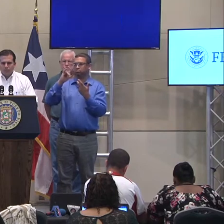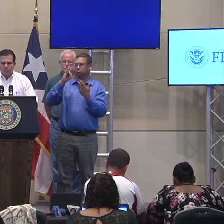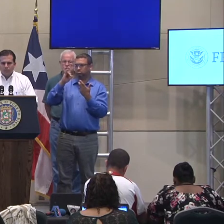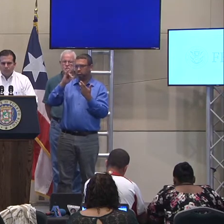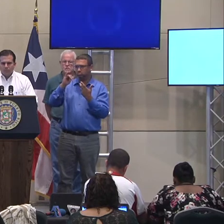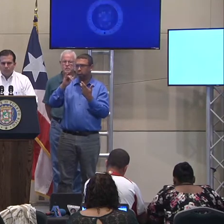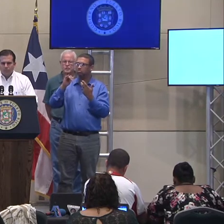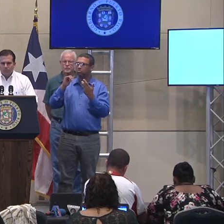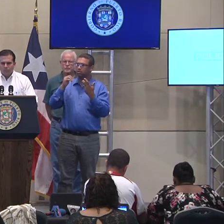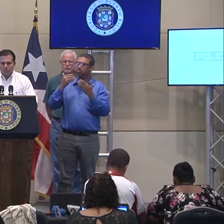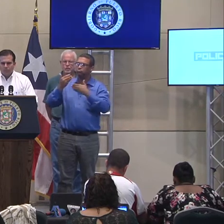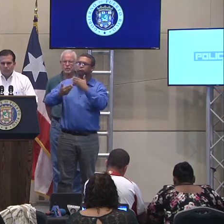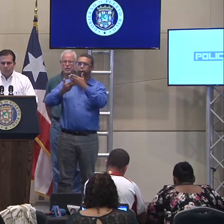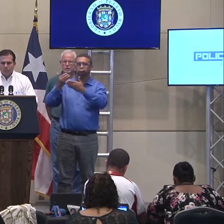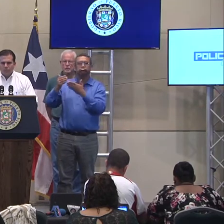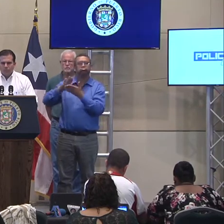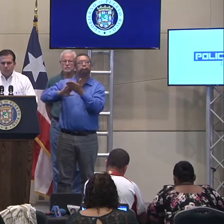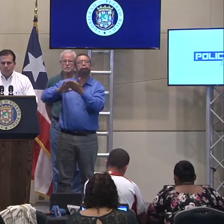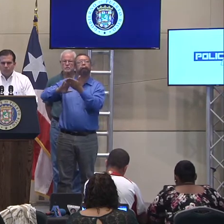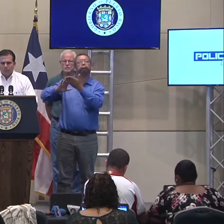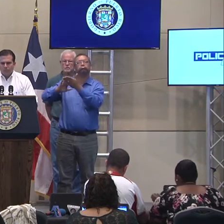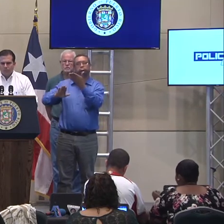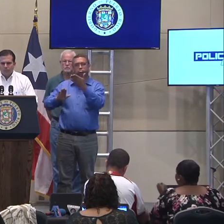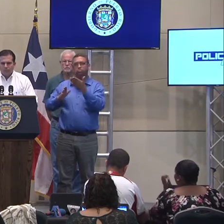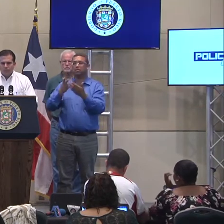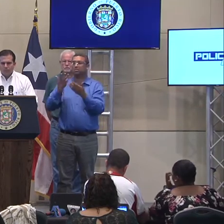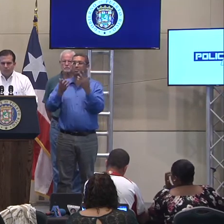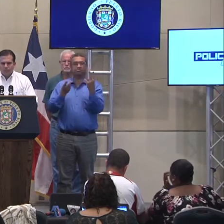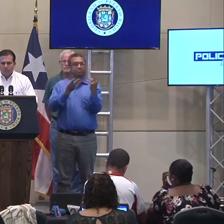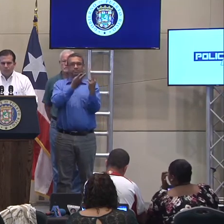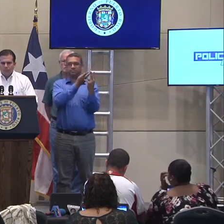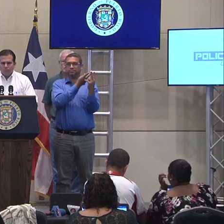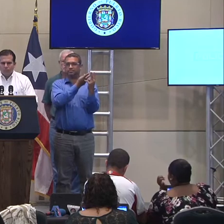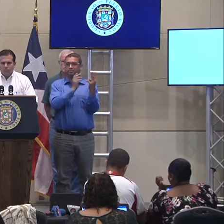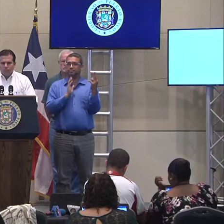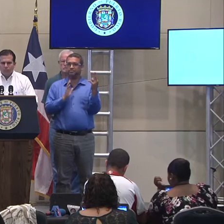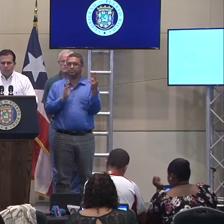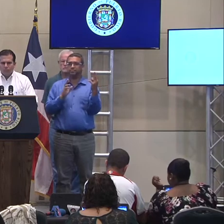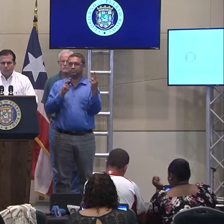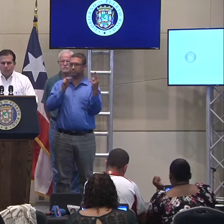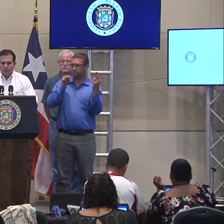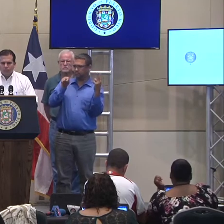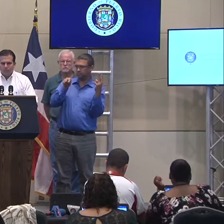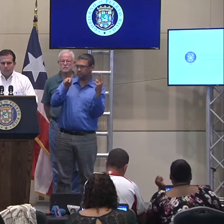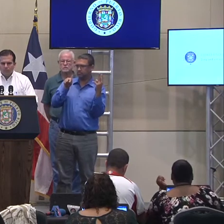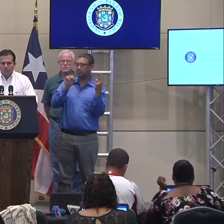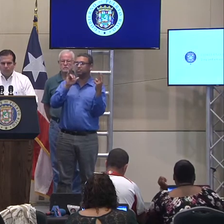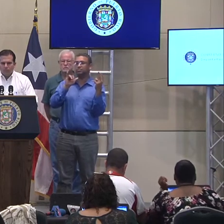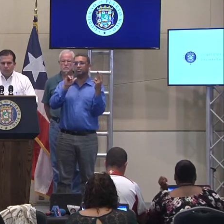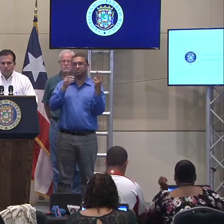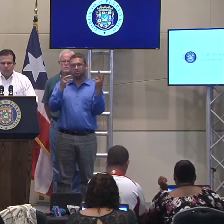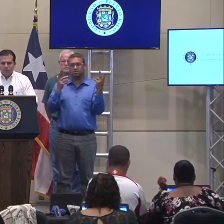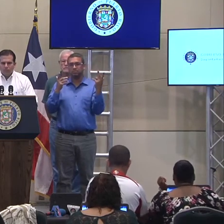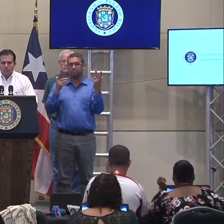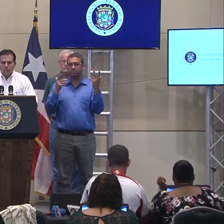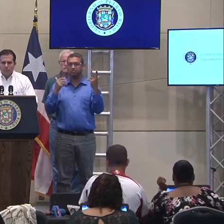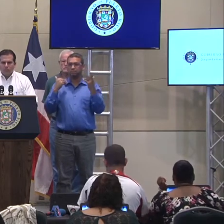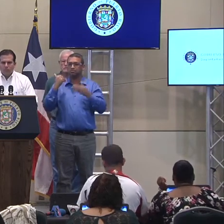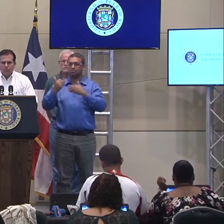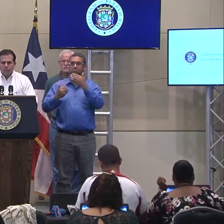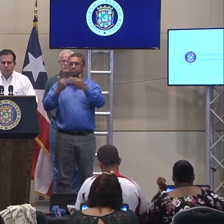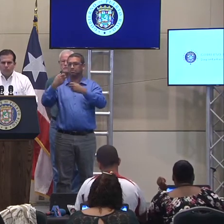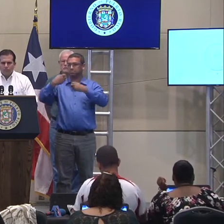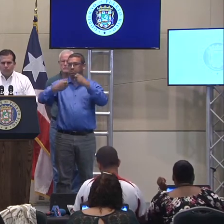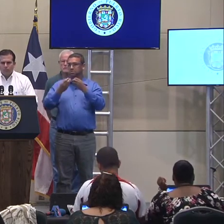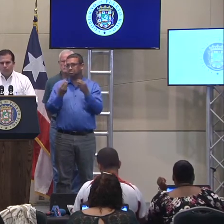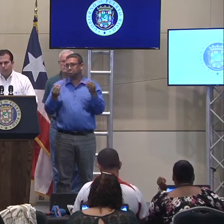cosas estén fluyendo de la manera en que quizá puedan haber algunas quejas, pero lo cierto es, pues, que están fluyendo, eh, de poder resolver